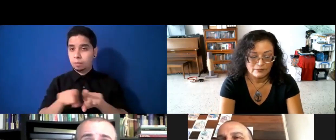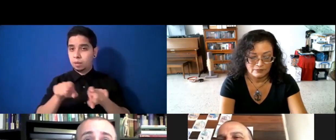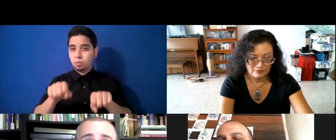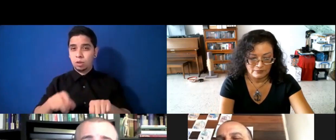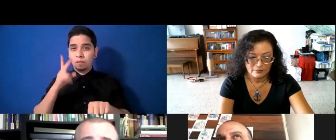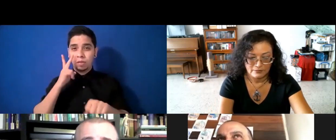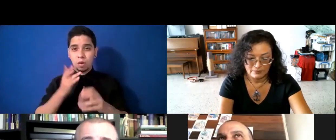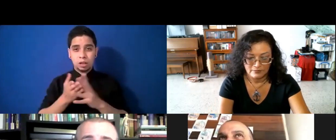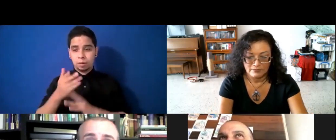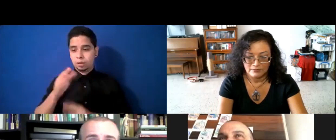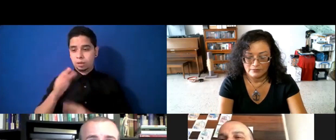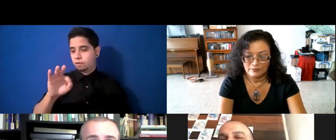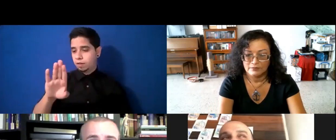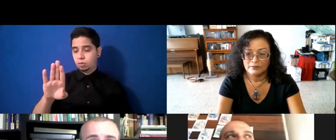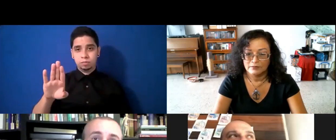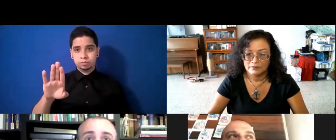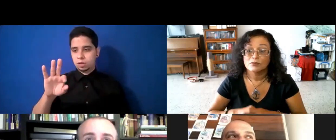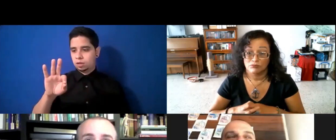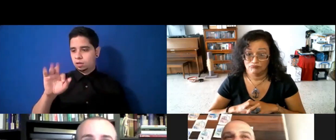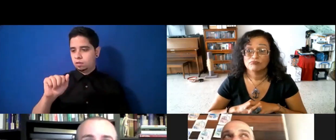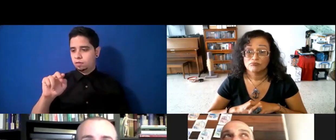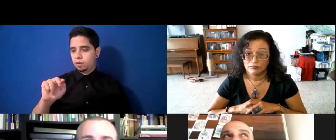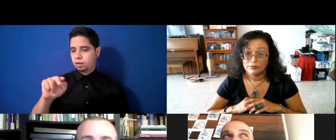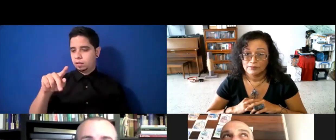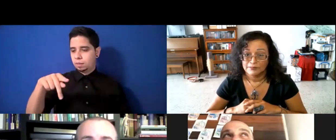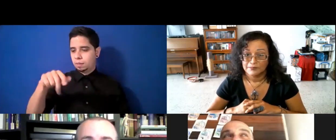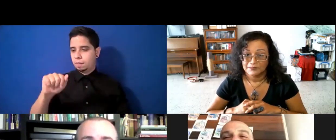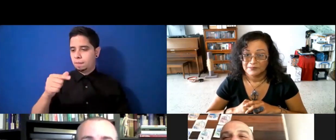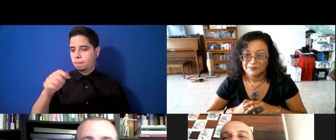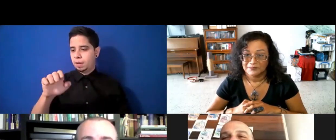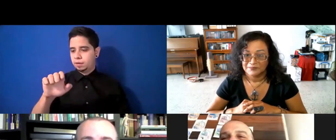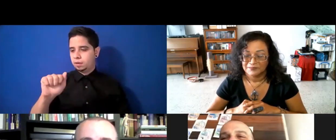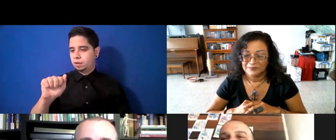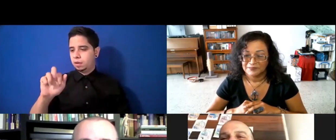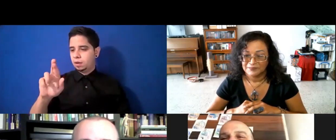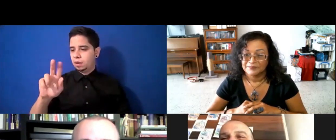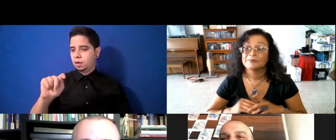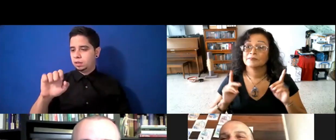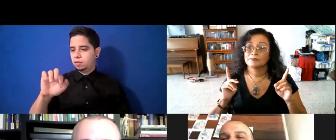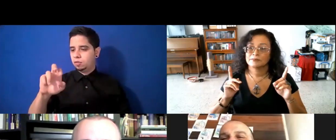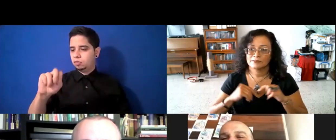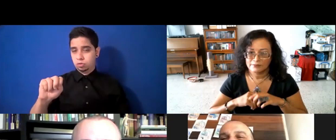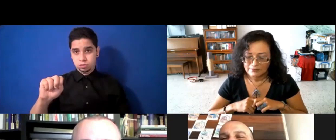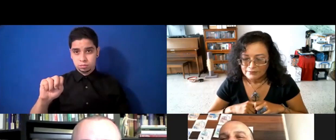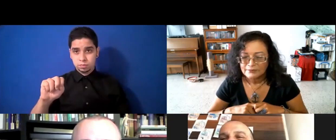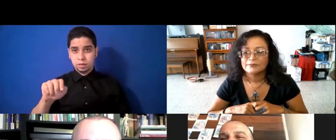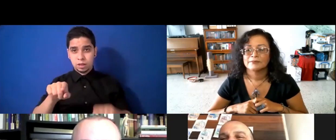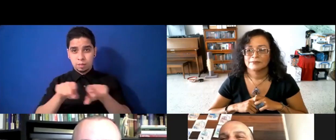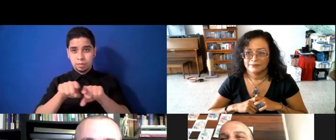Artefusión. Damele like. Y también nos pueden conseguir en Twitter como Artefusión Radio.